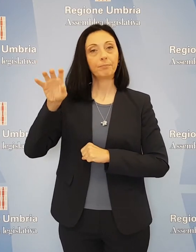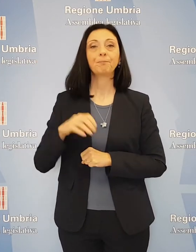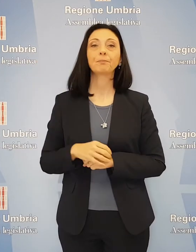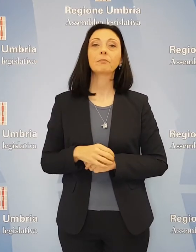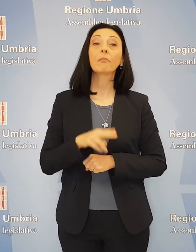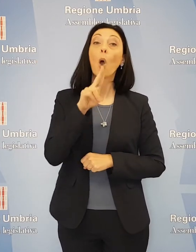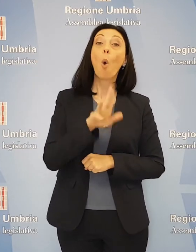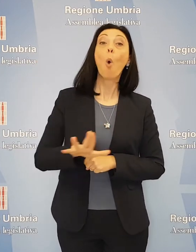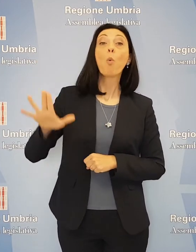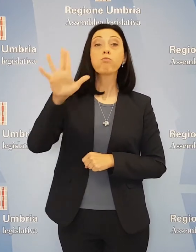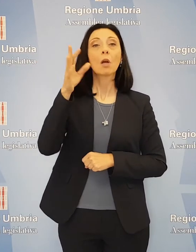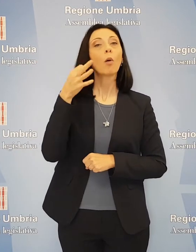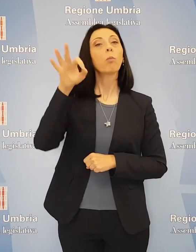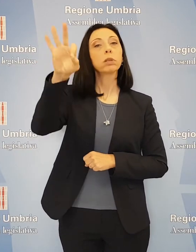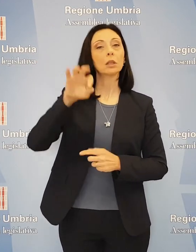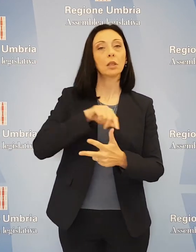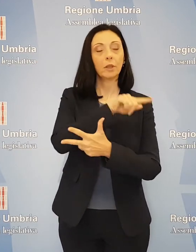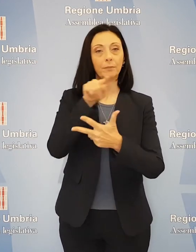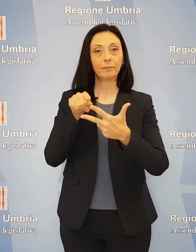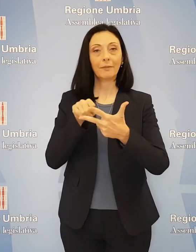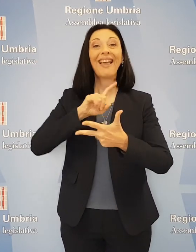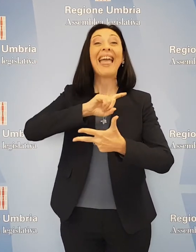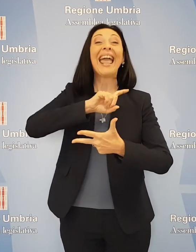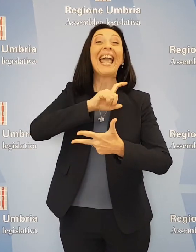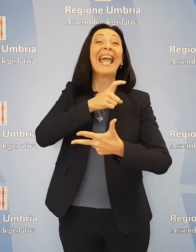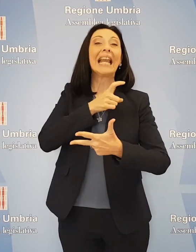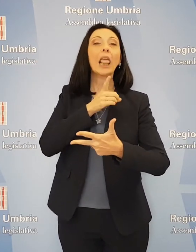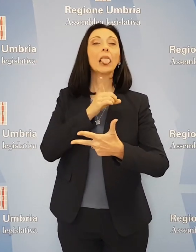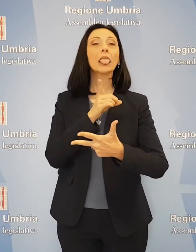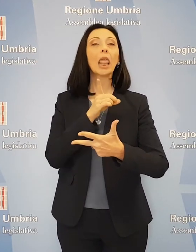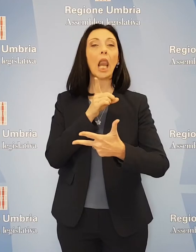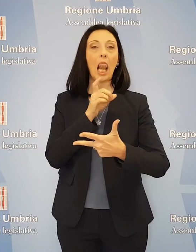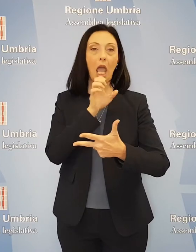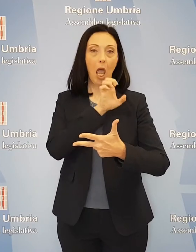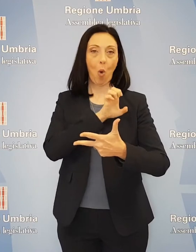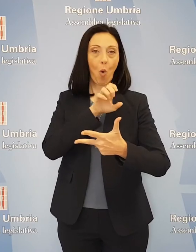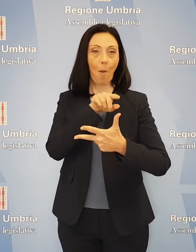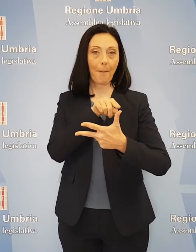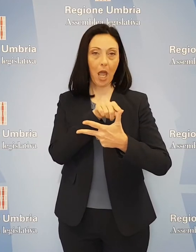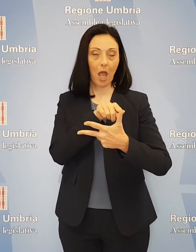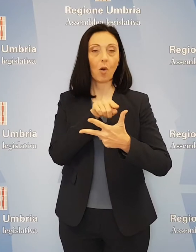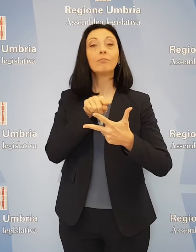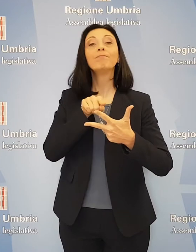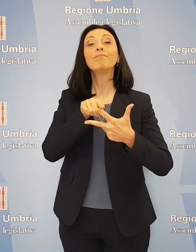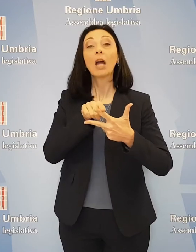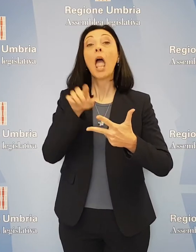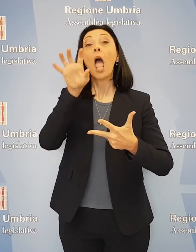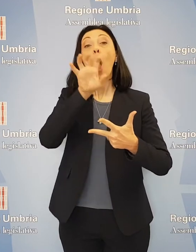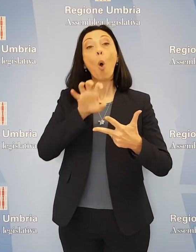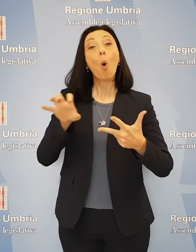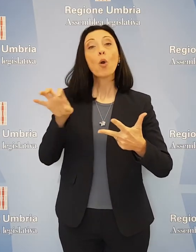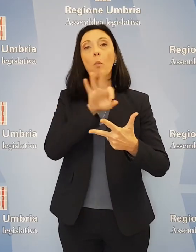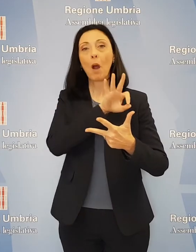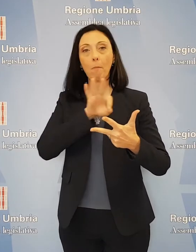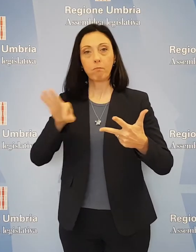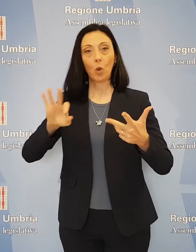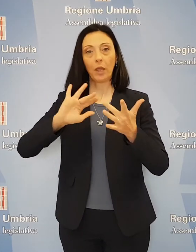'Umbria ci sono tre obiettivi, il Green Deal europeo, un'Europa pronta per l'era digitale, un